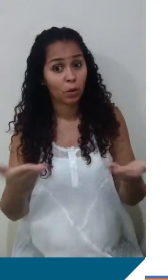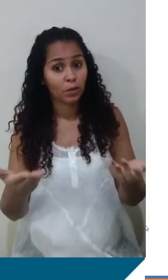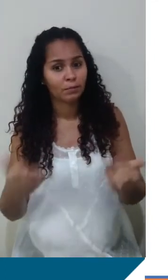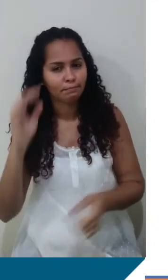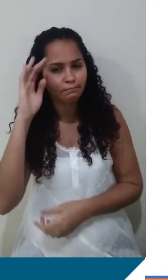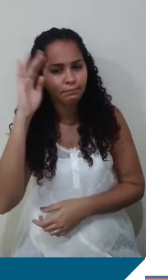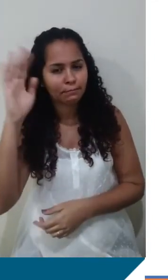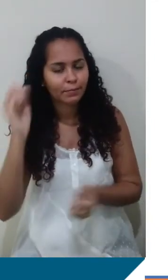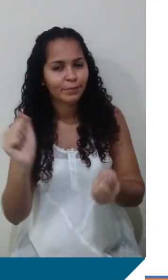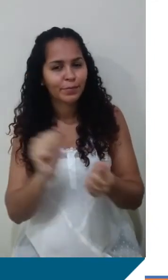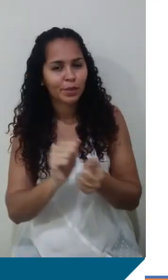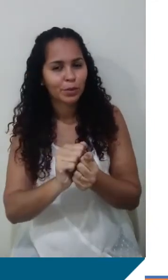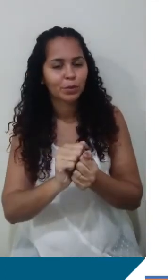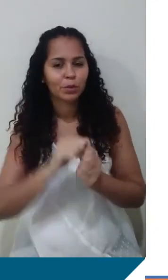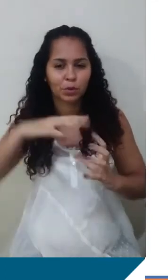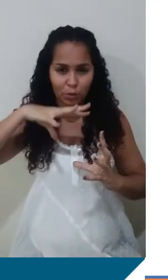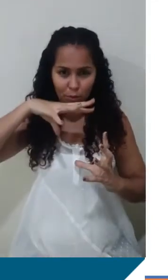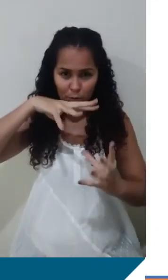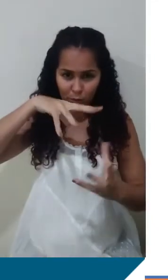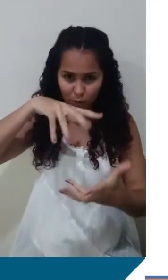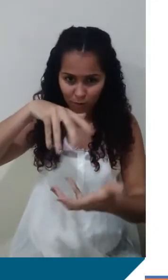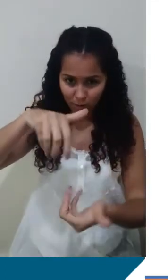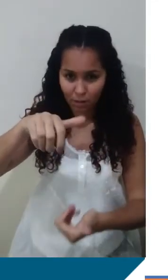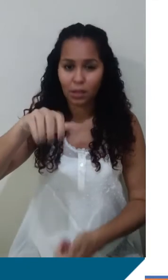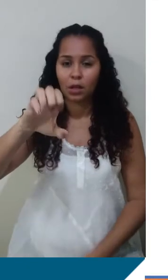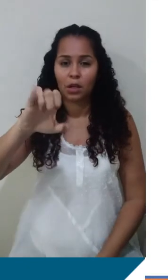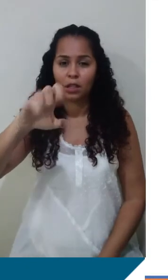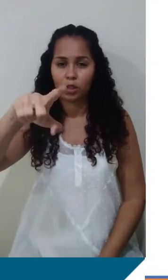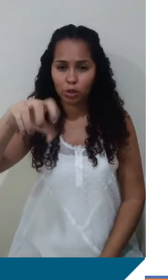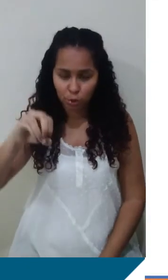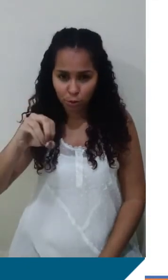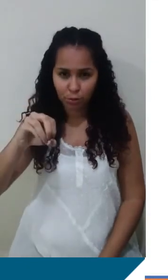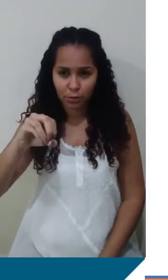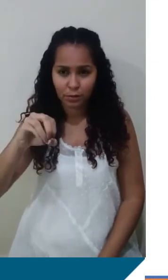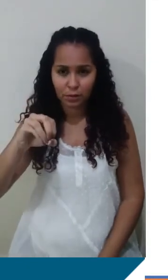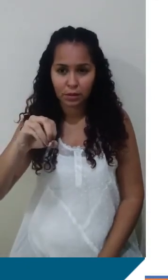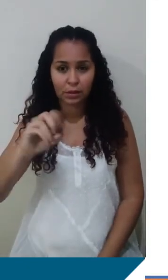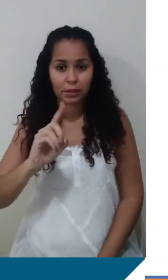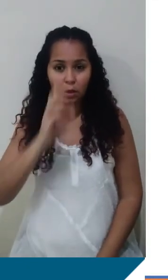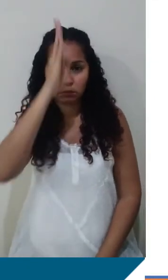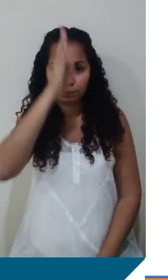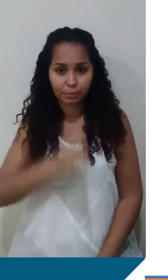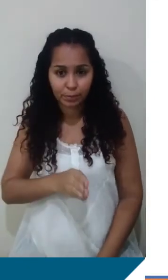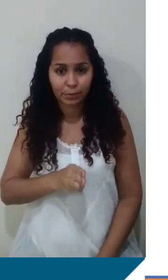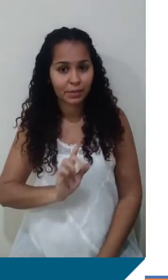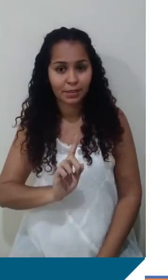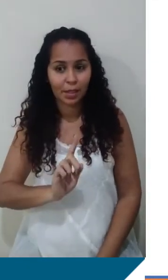A Terra, o eixo dela, a gente pensando no vertical, não é o eixo da Terra. O eixo de rotação da Terra é esse inclinadinho aqui,